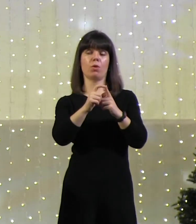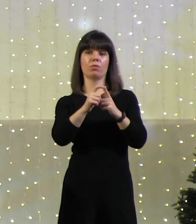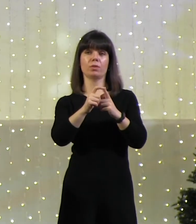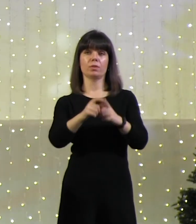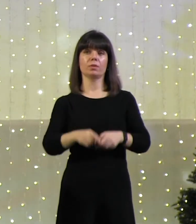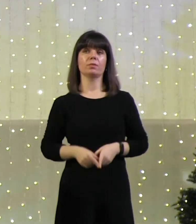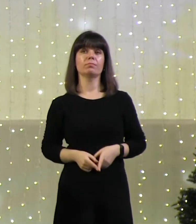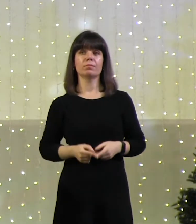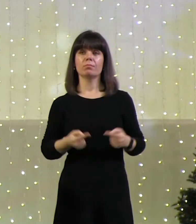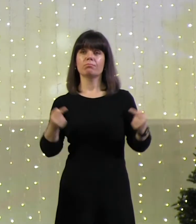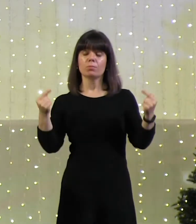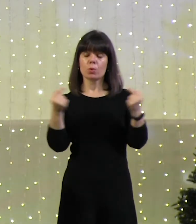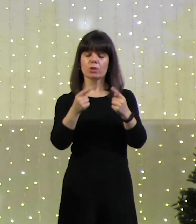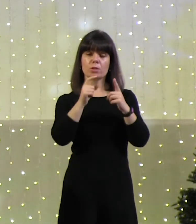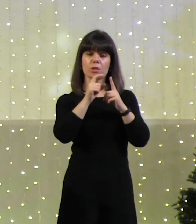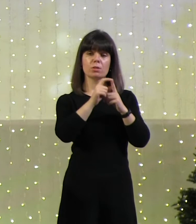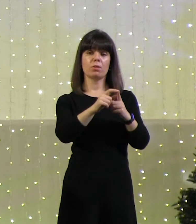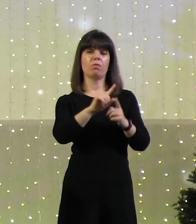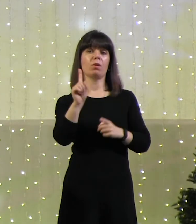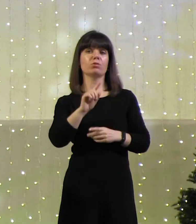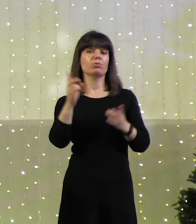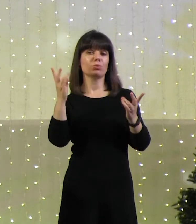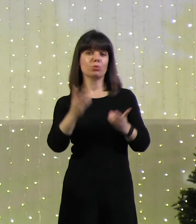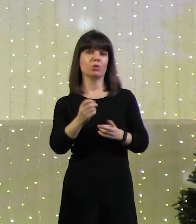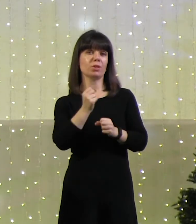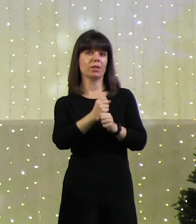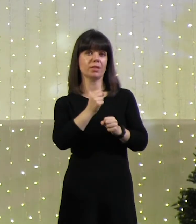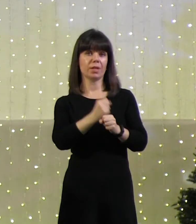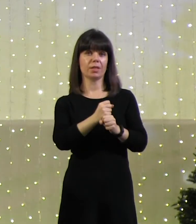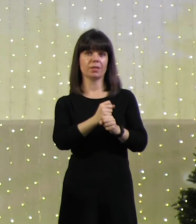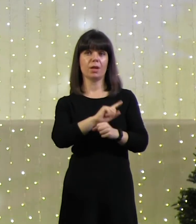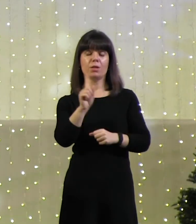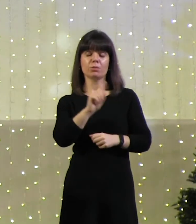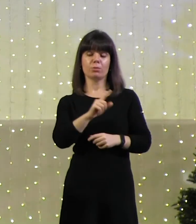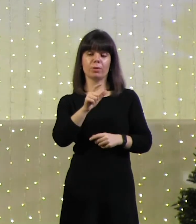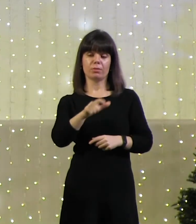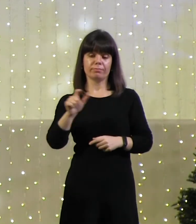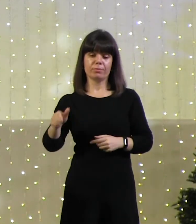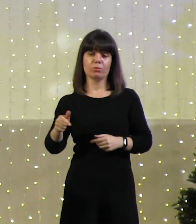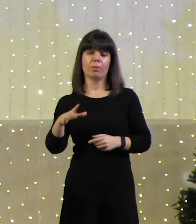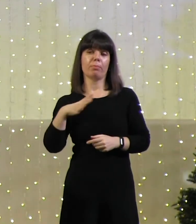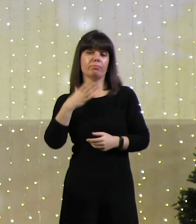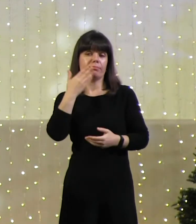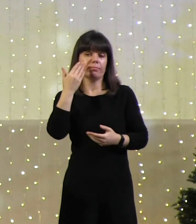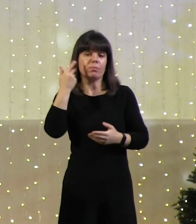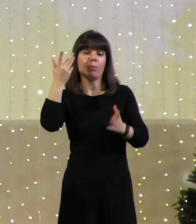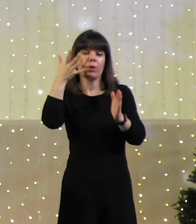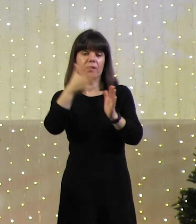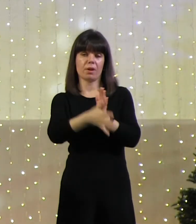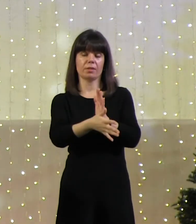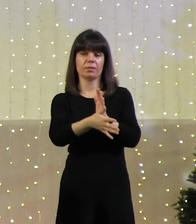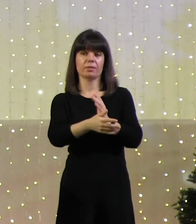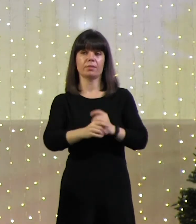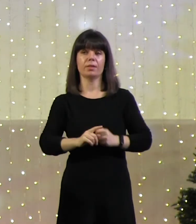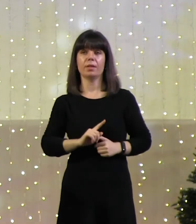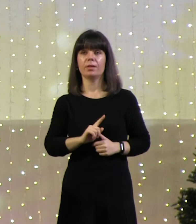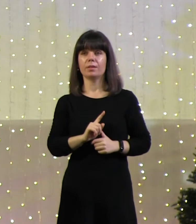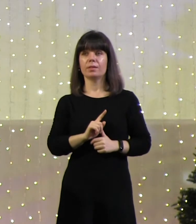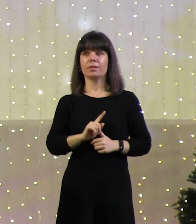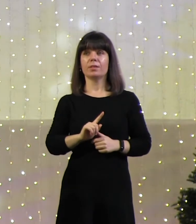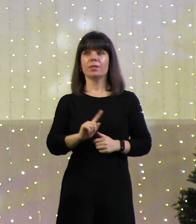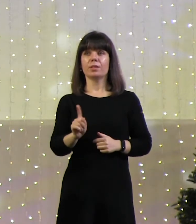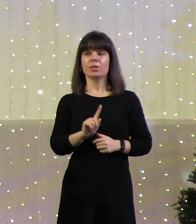формулировки и определения, которые отражали бы максимально точно, что мы думаем, что мы чувствуем, чего хотим,